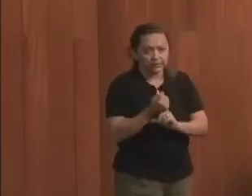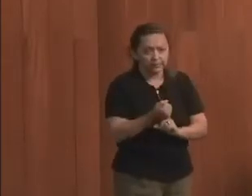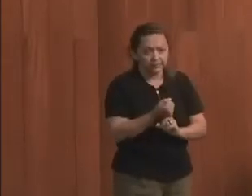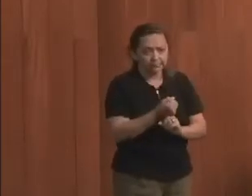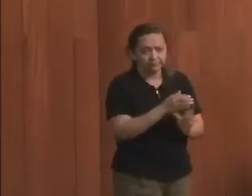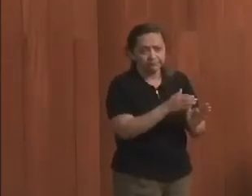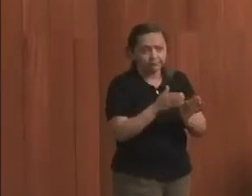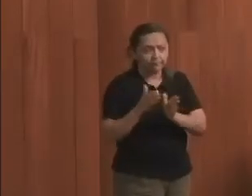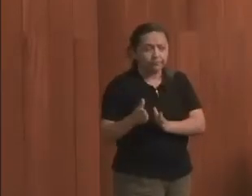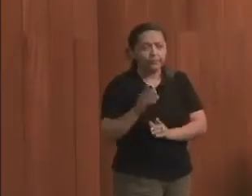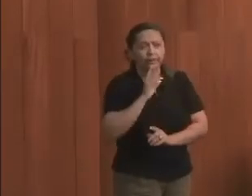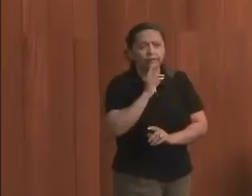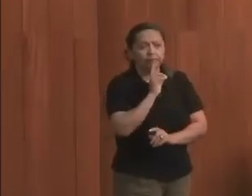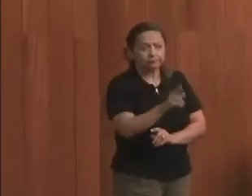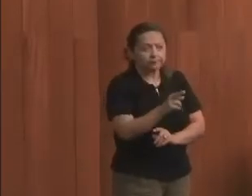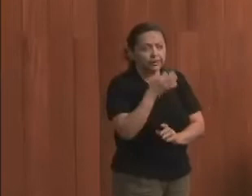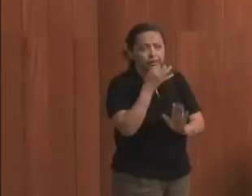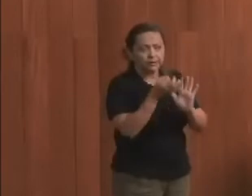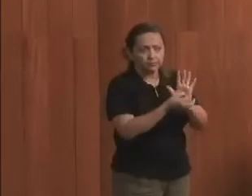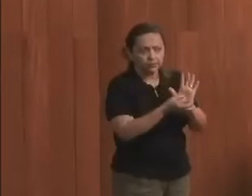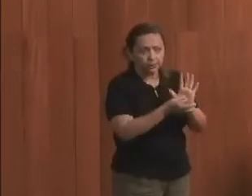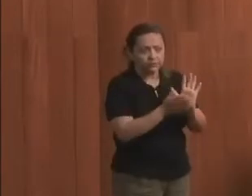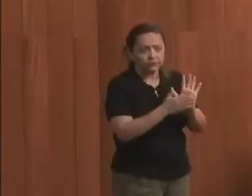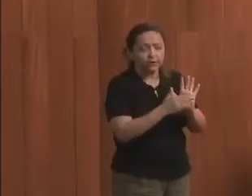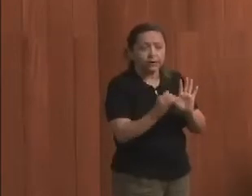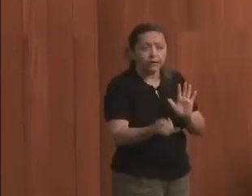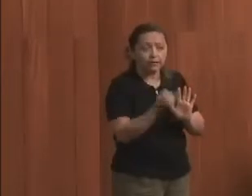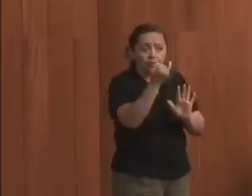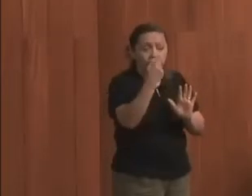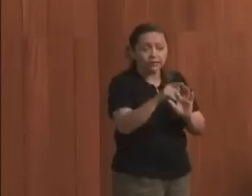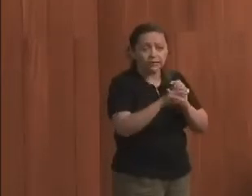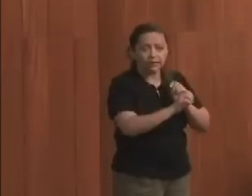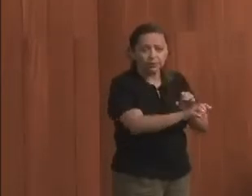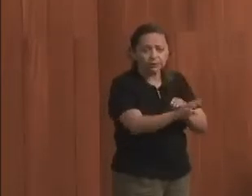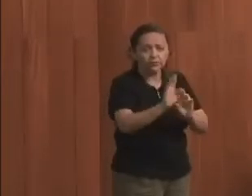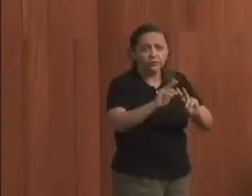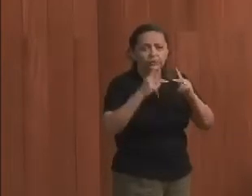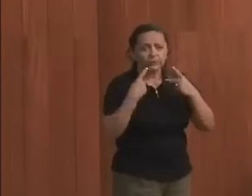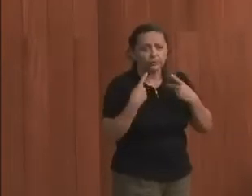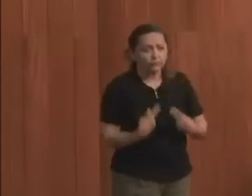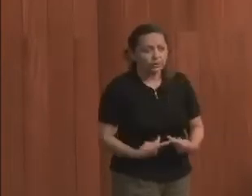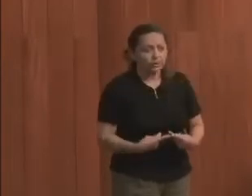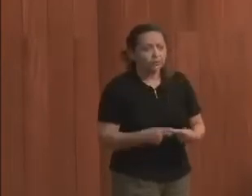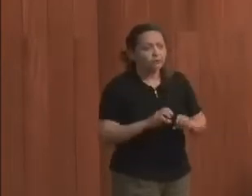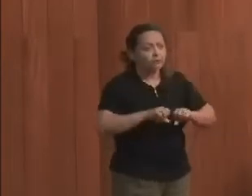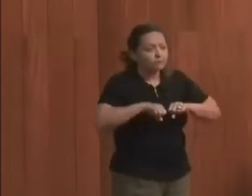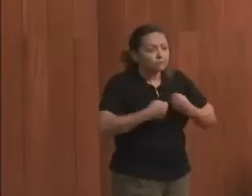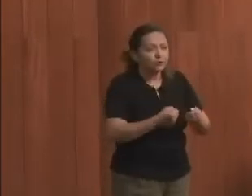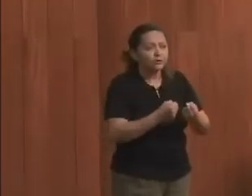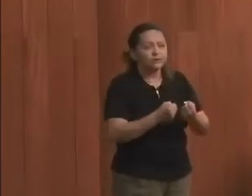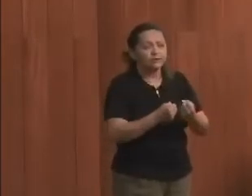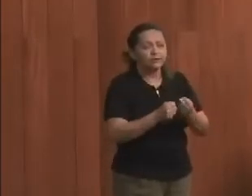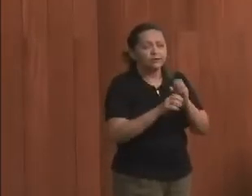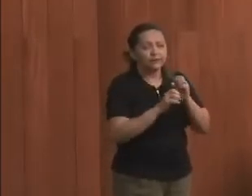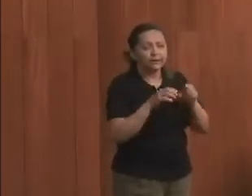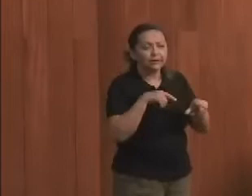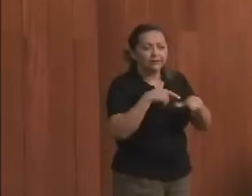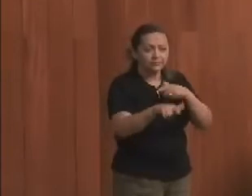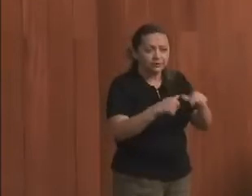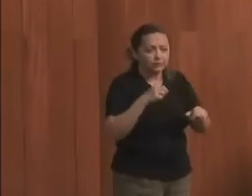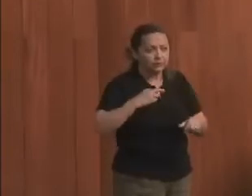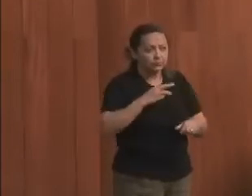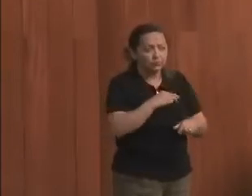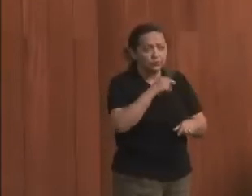Então, a nossa proposta foi, a importância da educação e direitos humanos para o fortalecimento da atuação do